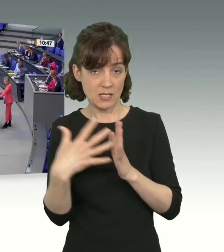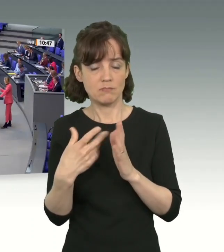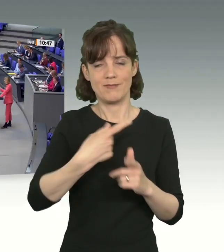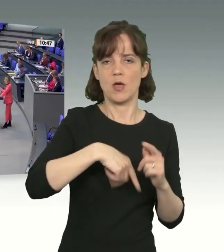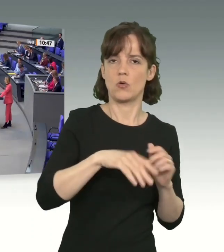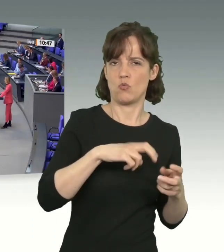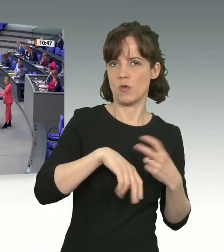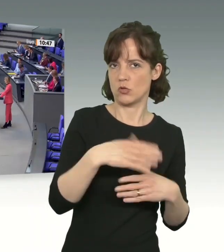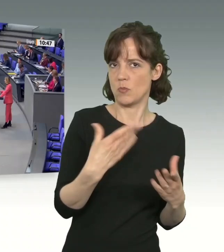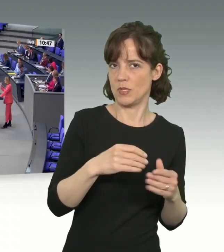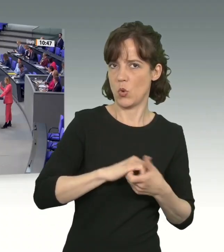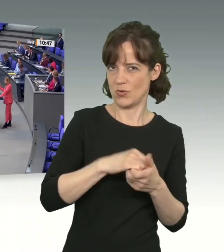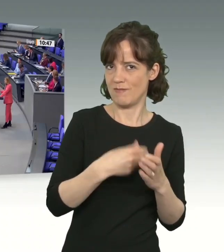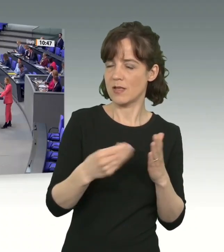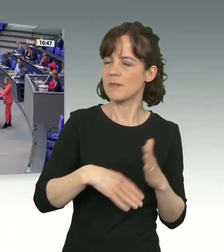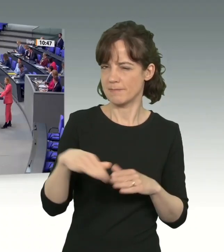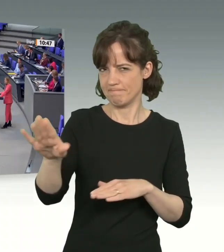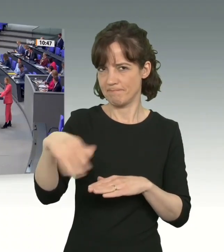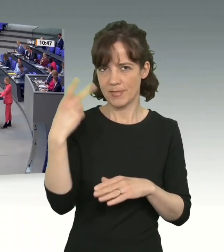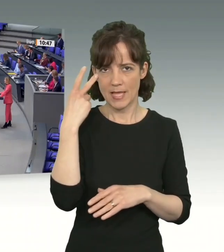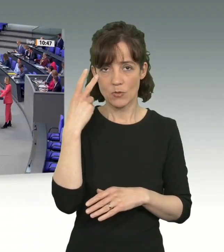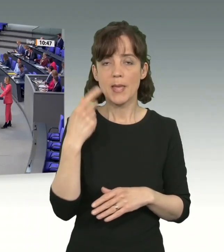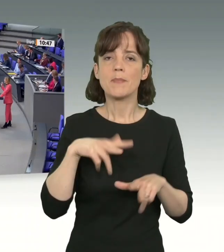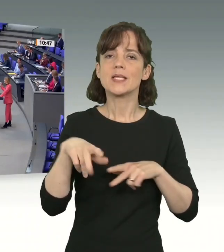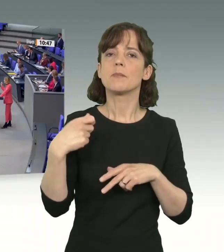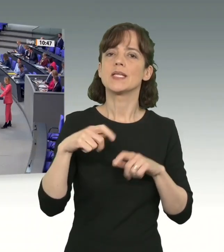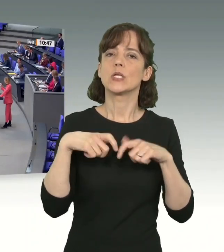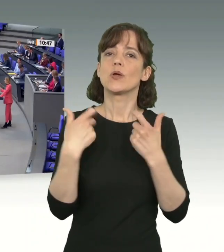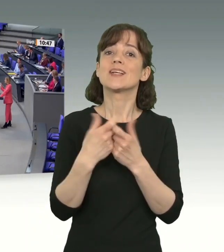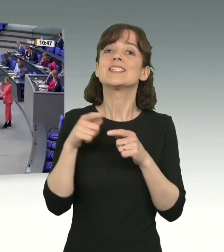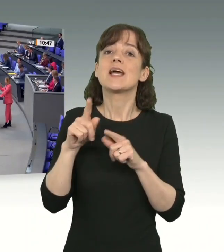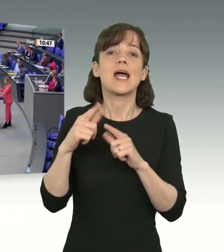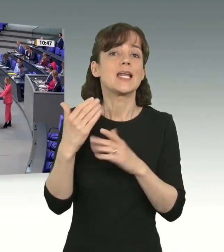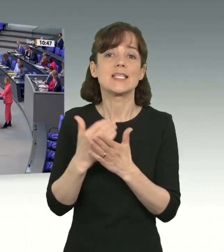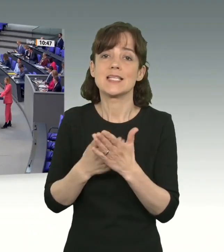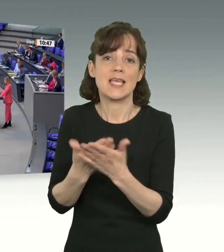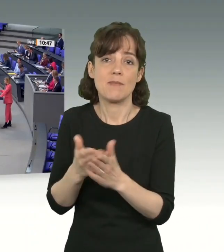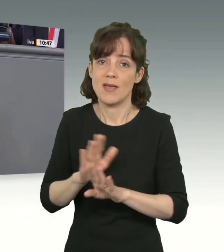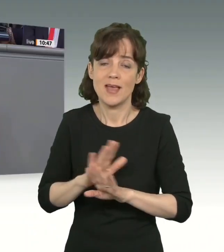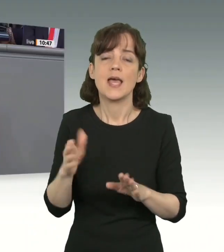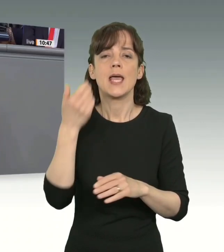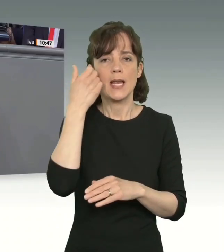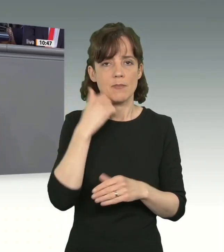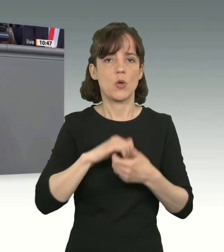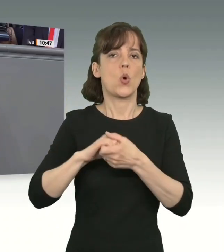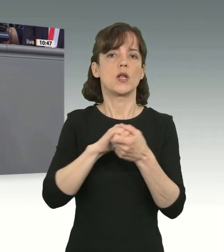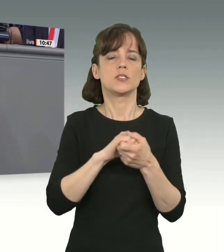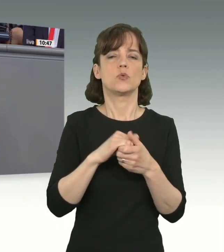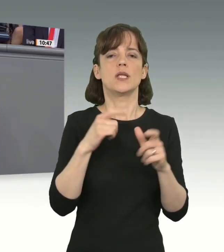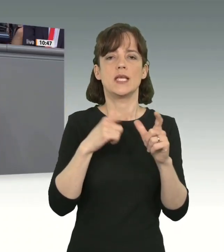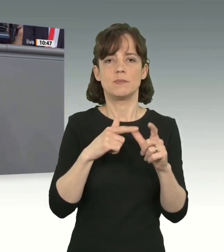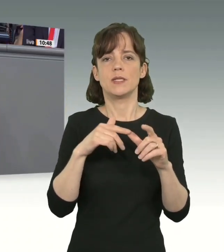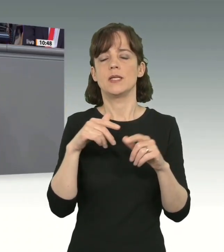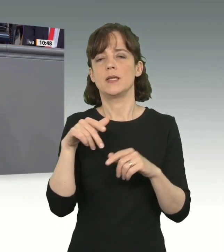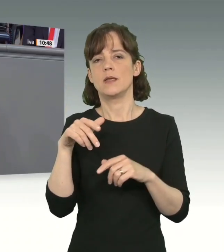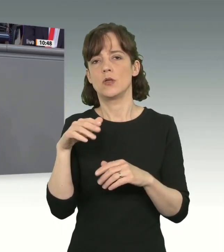Und ich möchte an eine Sache erinnern, die Ministerpräsidentenkonferenz ist kein Gesetzgeber. Liebe Koalition, SPD, Grün und FDP, lassen Sie